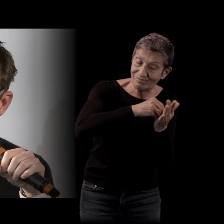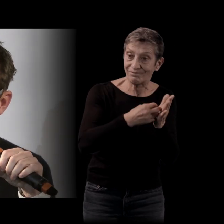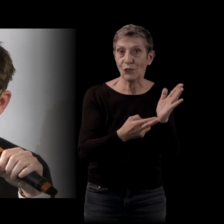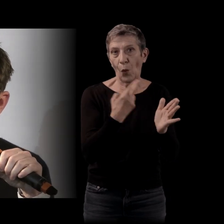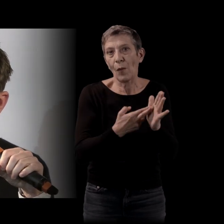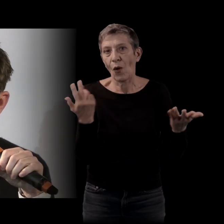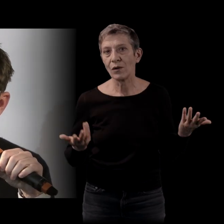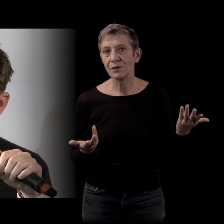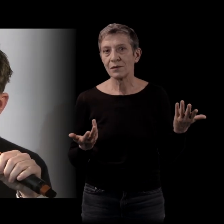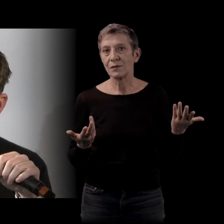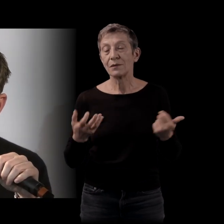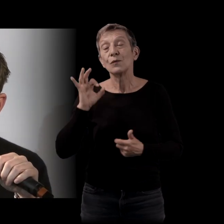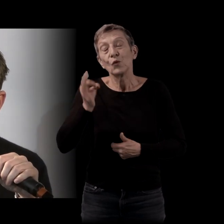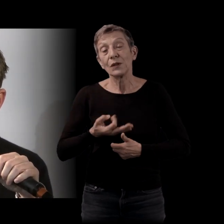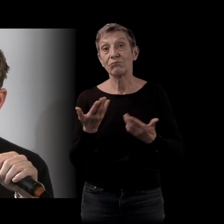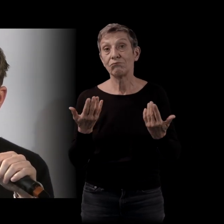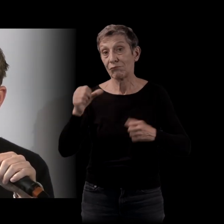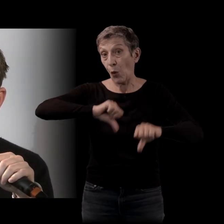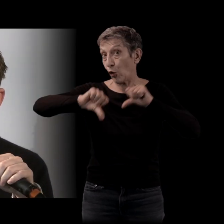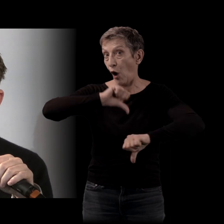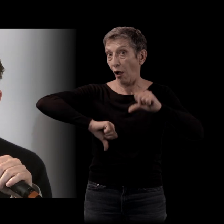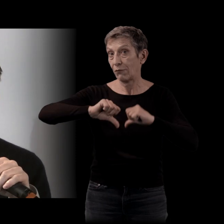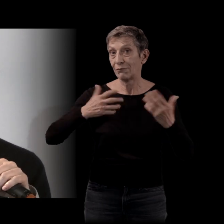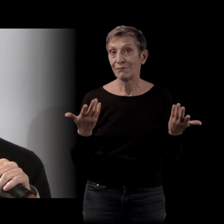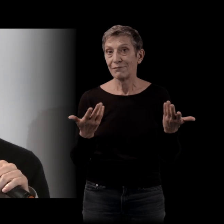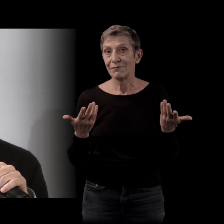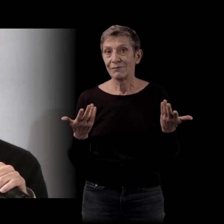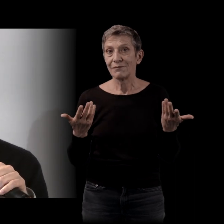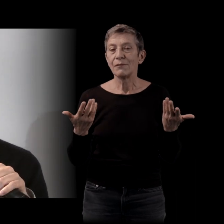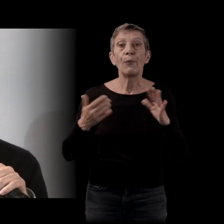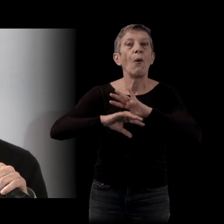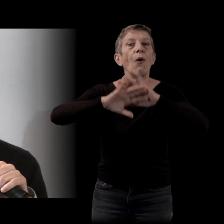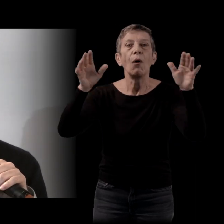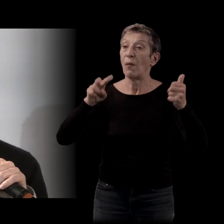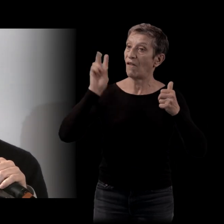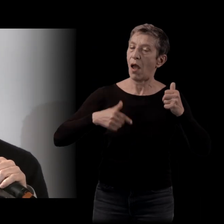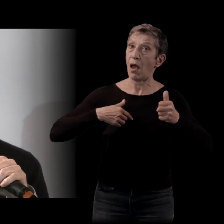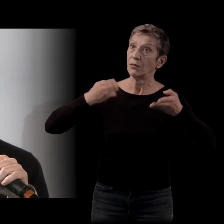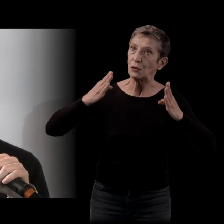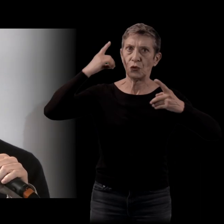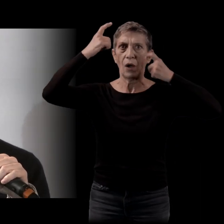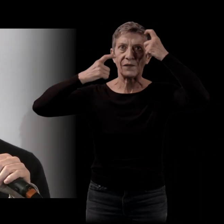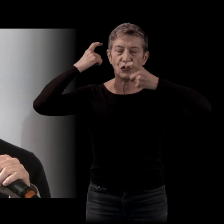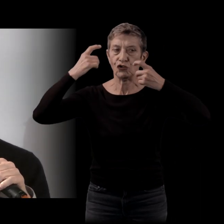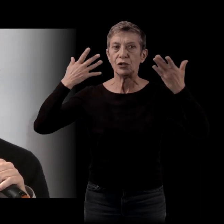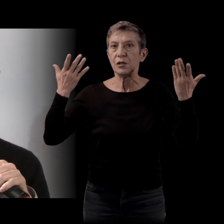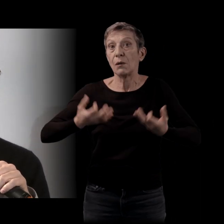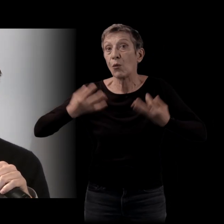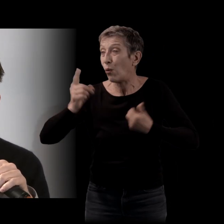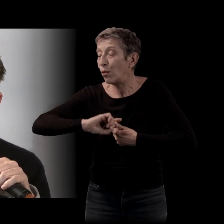de laboratoire. Je ne le conceptualise pas plus que ça, je ne me pose pas de questions. Maintenant, on m parle tous les jours, enfin dans